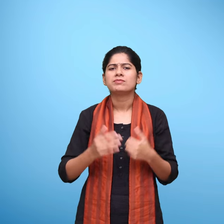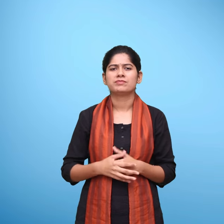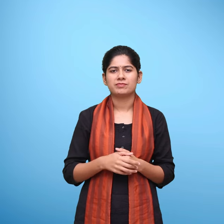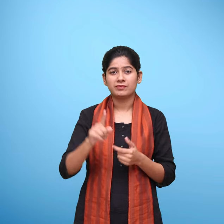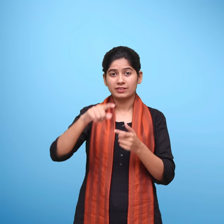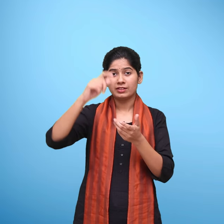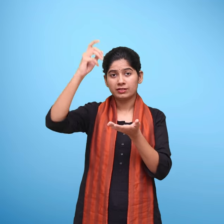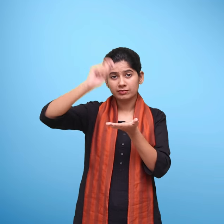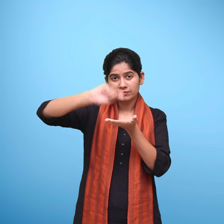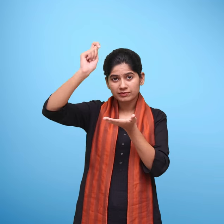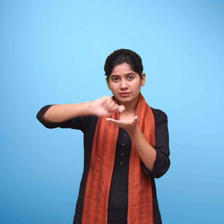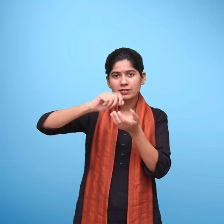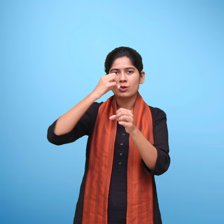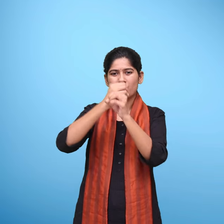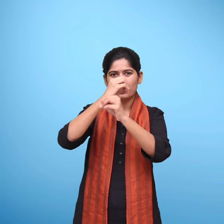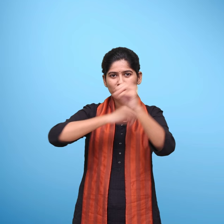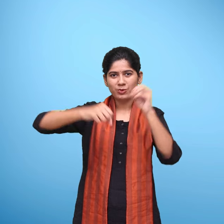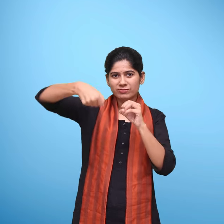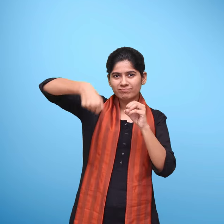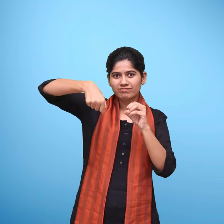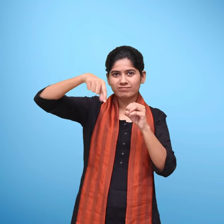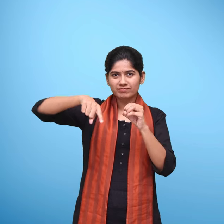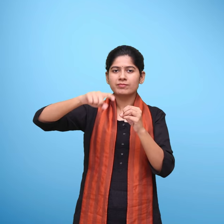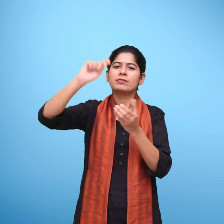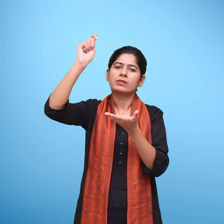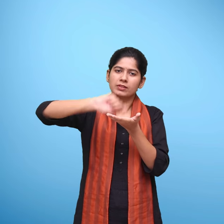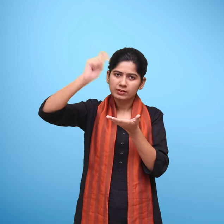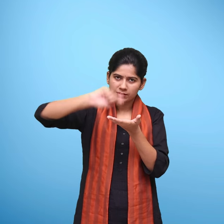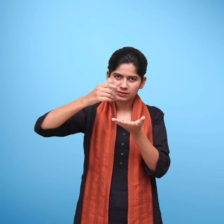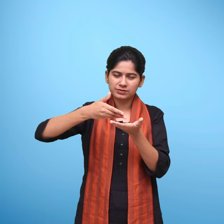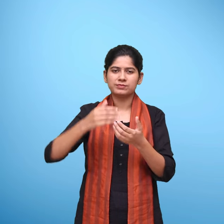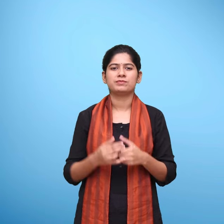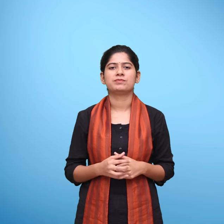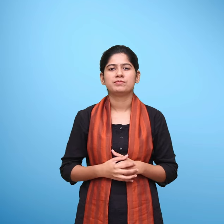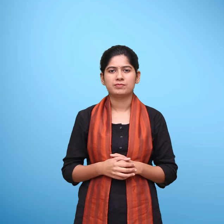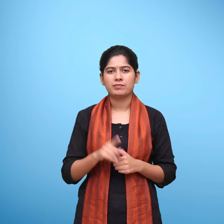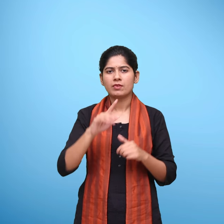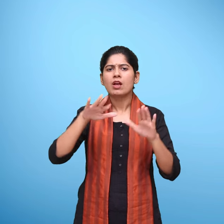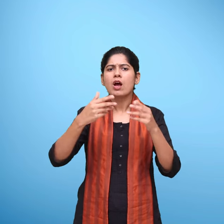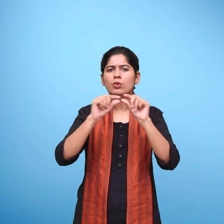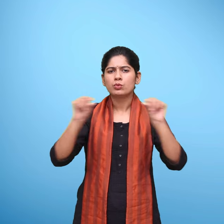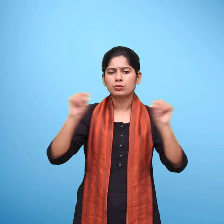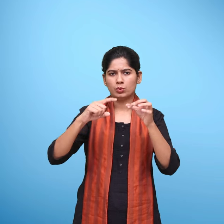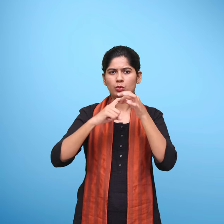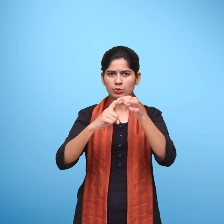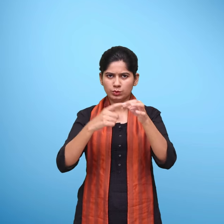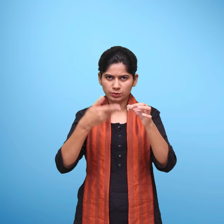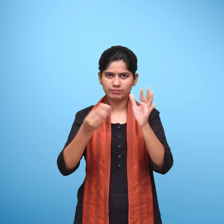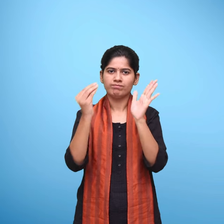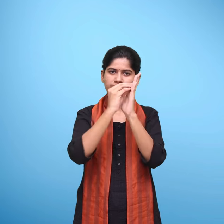दीख्षा दीख्षा एप को google play store से डाउनलोड करें और इन चरणों का पालन करें